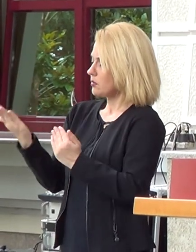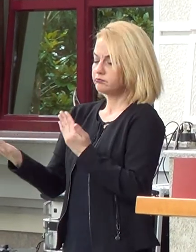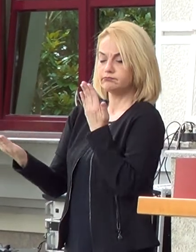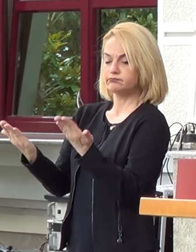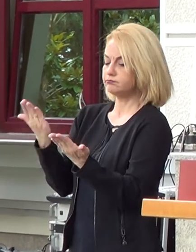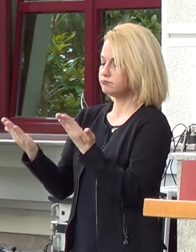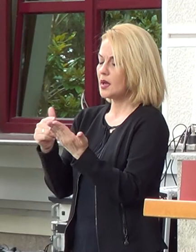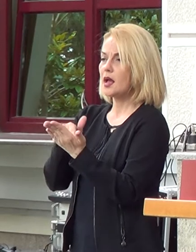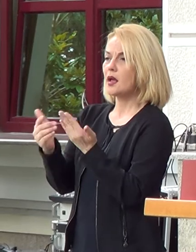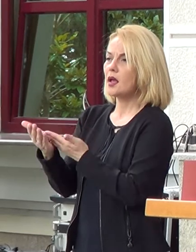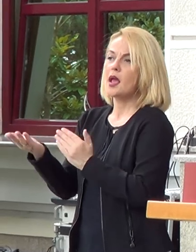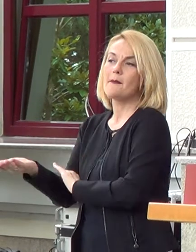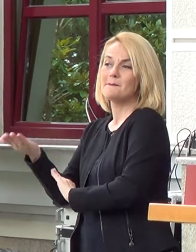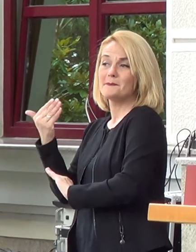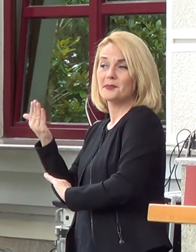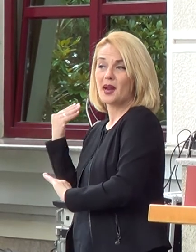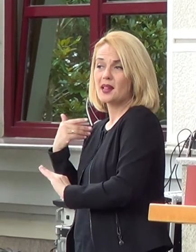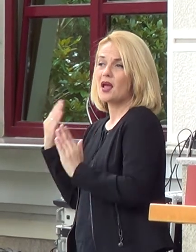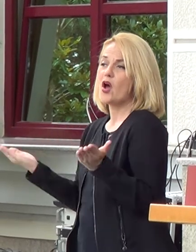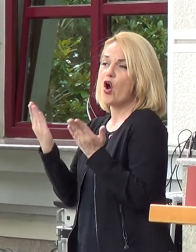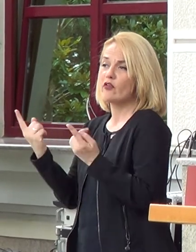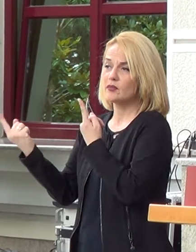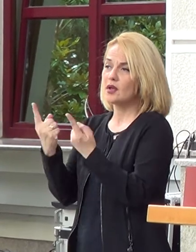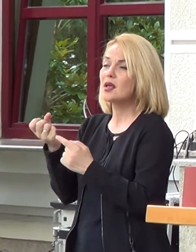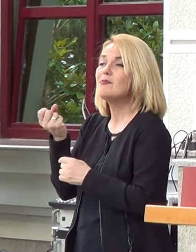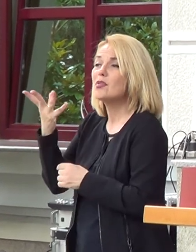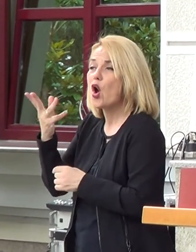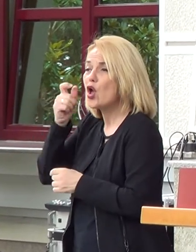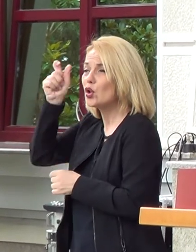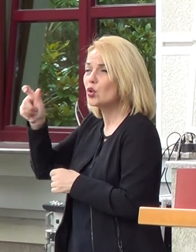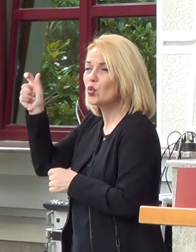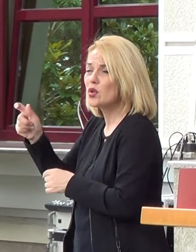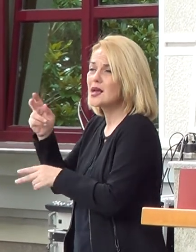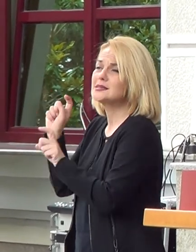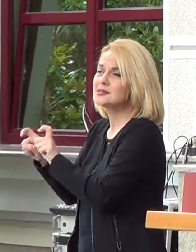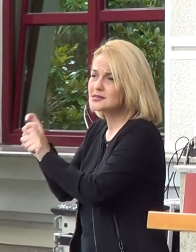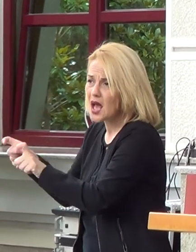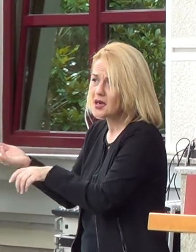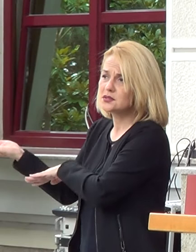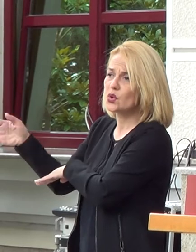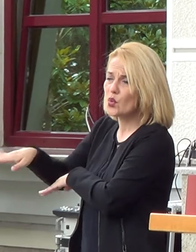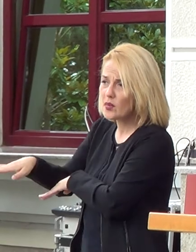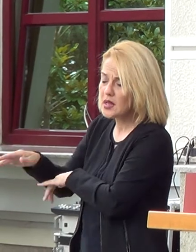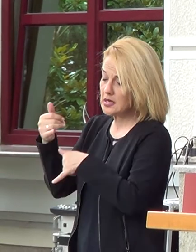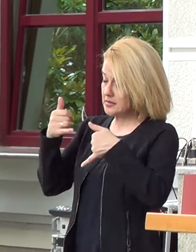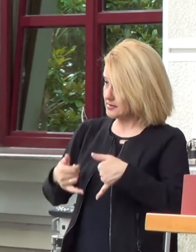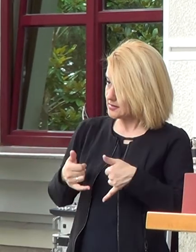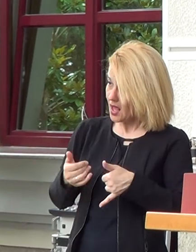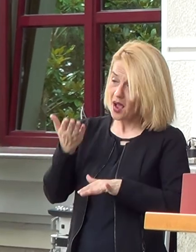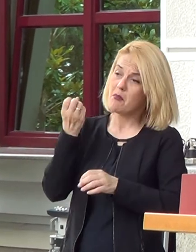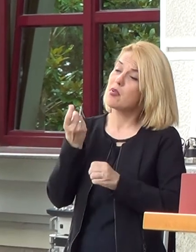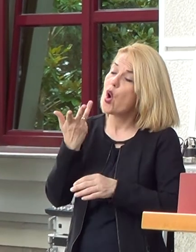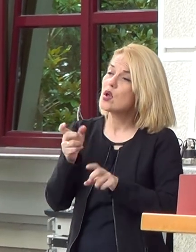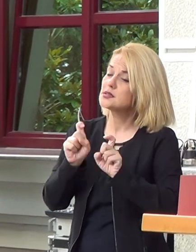меѓу предходните повредни состојби и повредот на тоа заразени и починати и актуалните бројки на заразени и починати